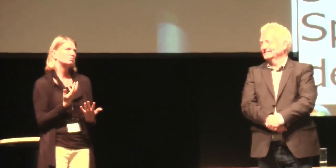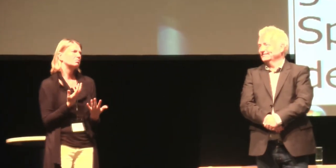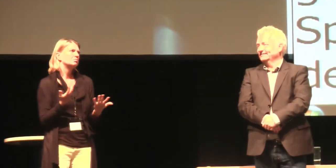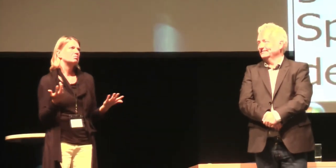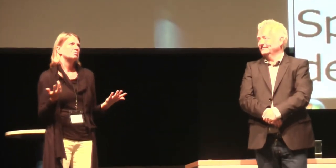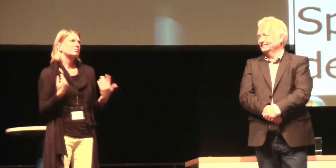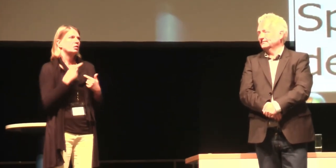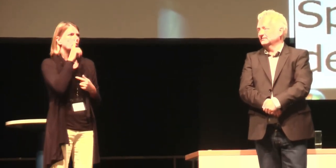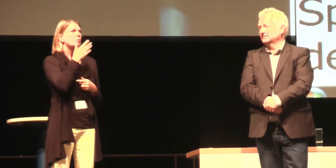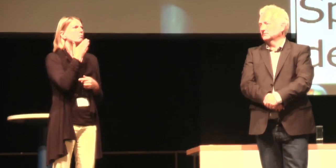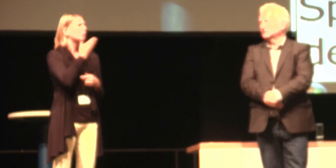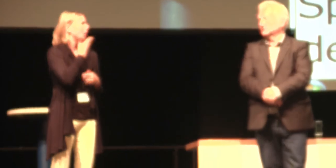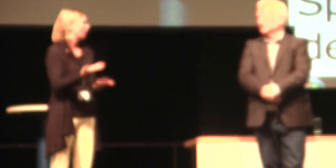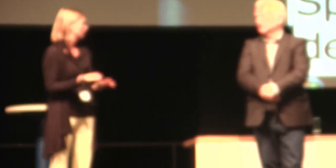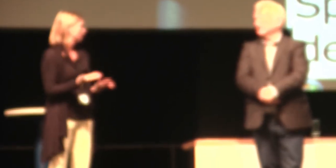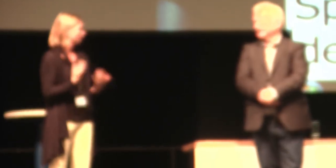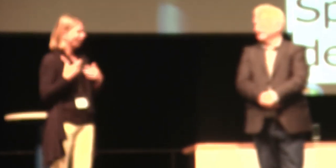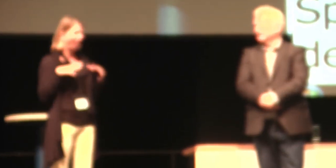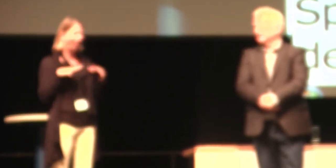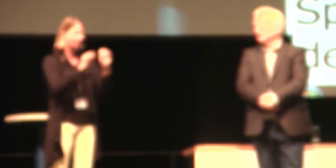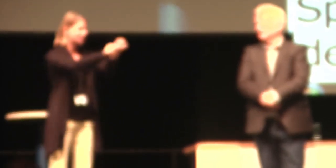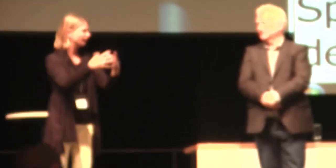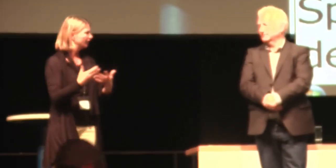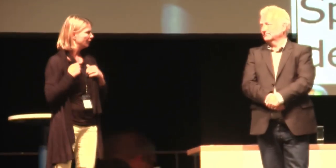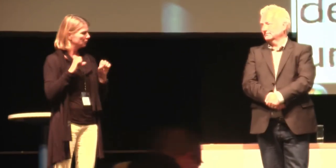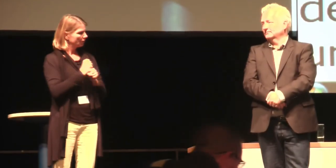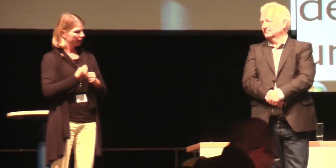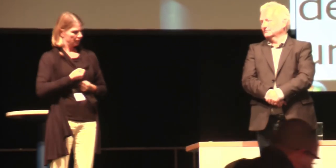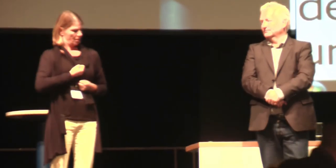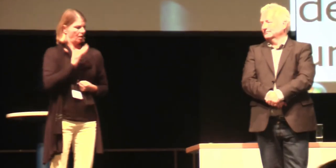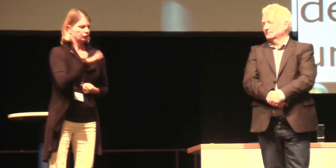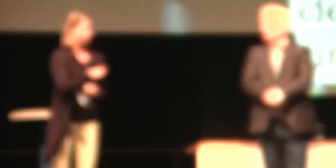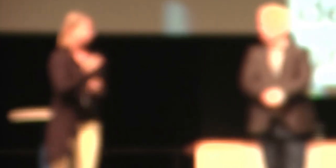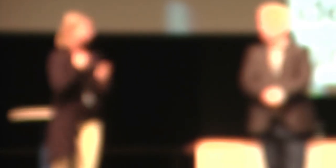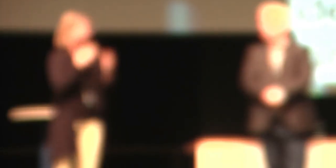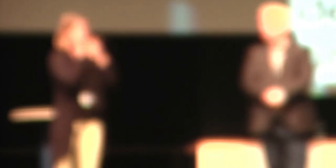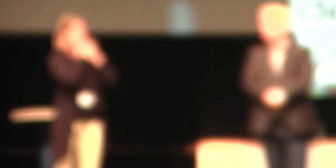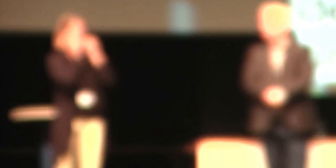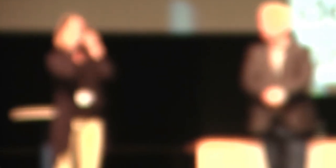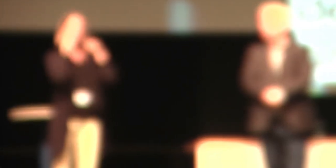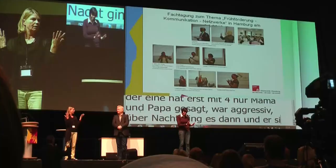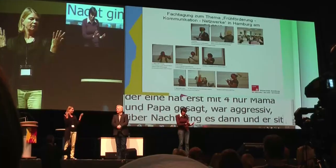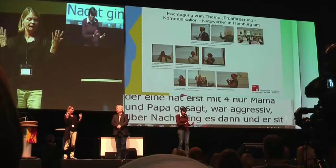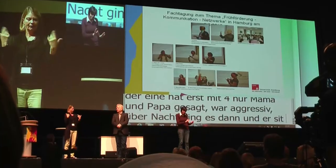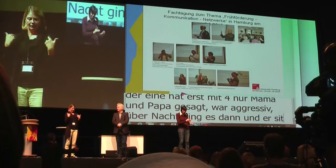deutlich gesagt. War sehr aggressiv. Und über Nacht auf einmal ist durchgebrochen. Muss auch da